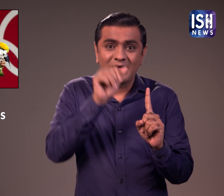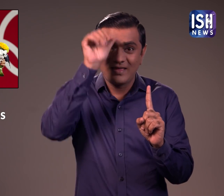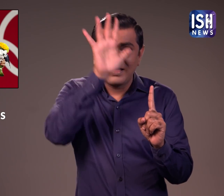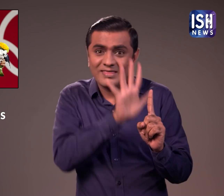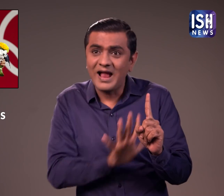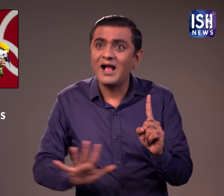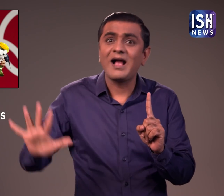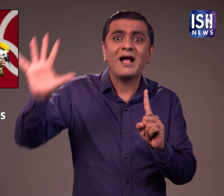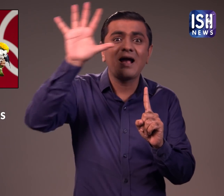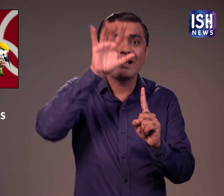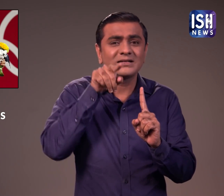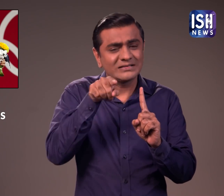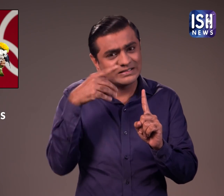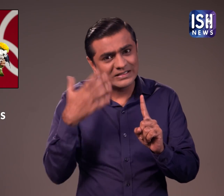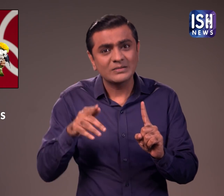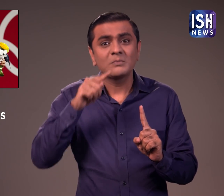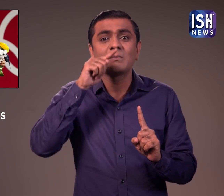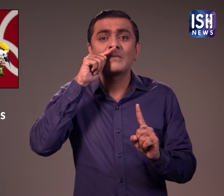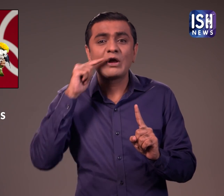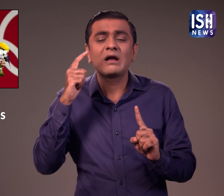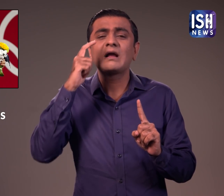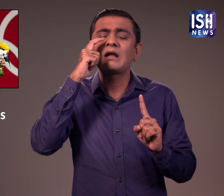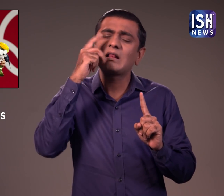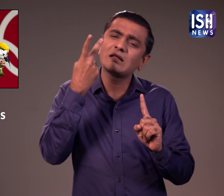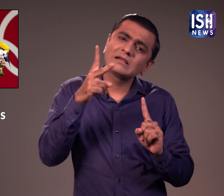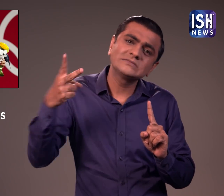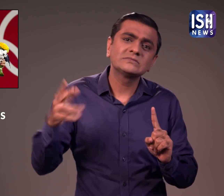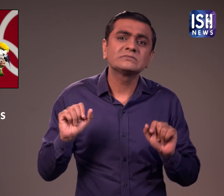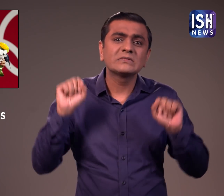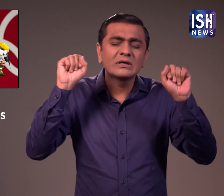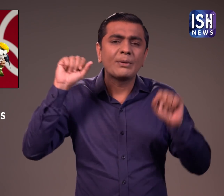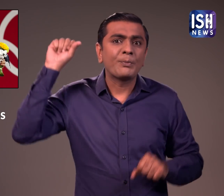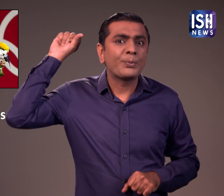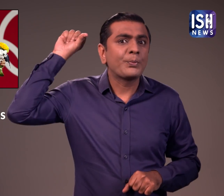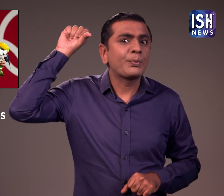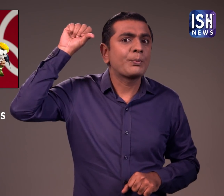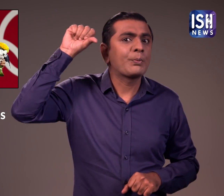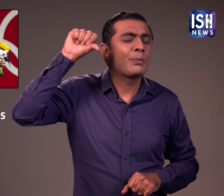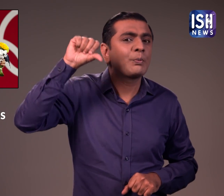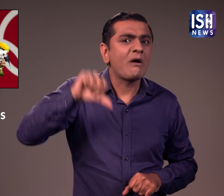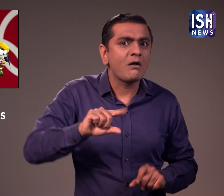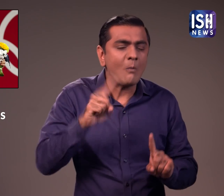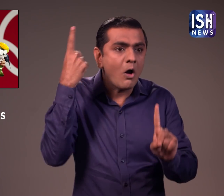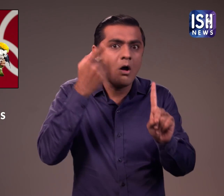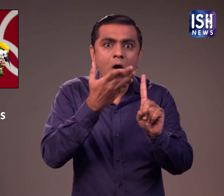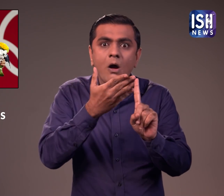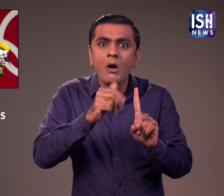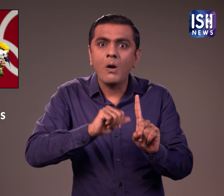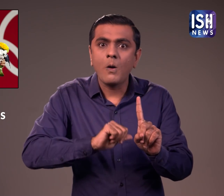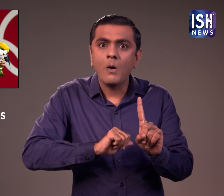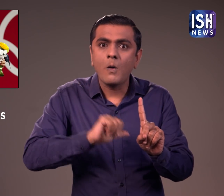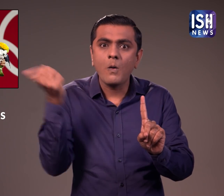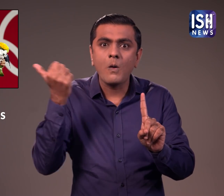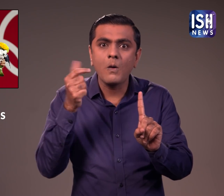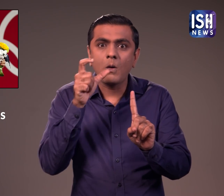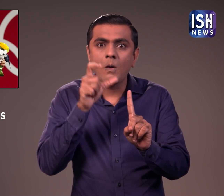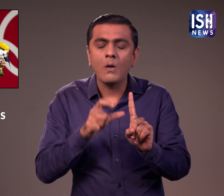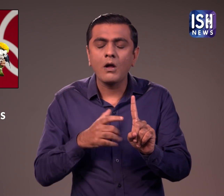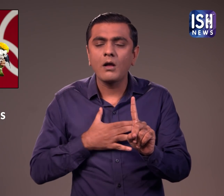किसी भी भारत्य पुरुष या महिला ने कभी भी ओलेंपिक में वेट लिफ्टिंग में पदक हासिल नहीं किया है रजट पदक जीत कर